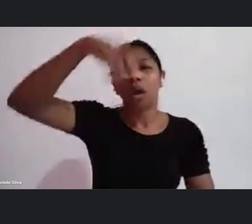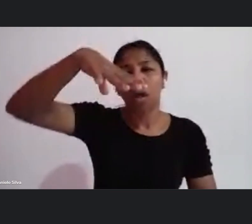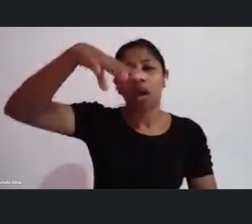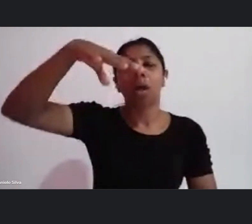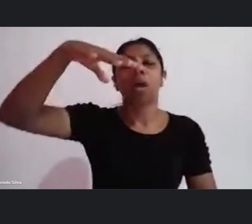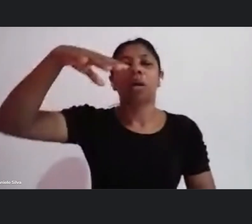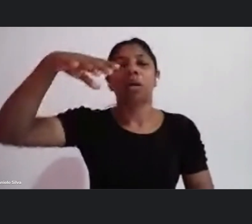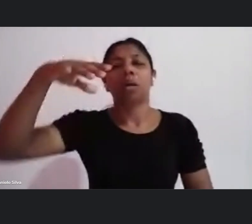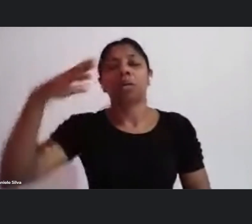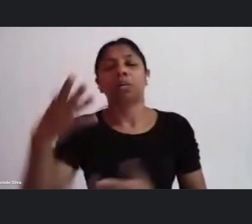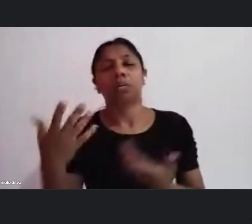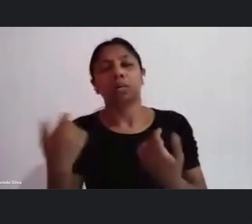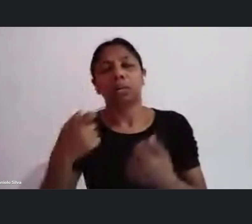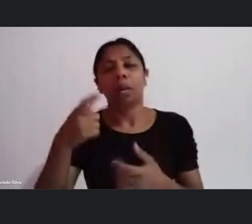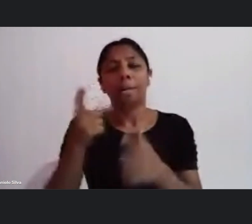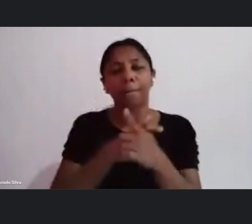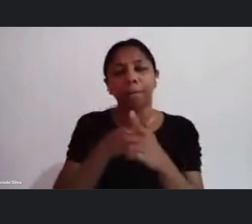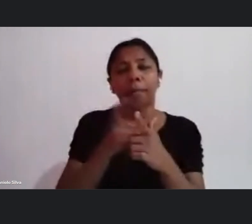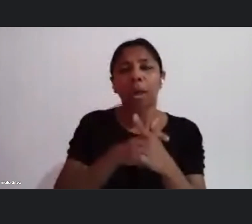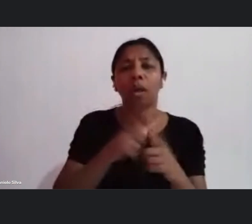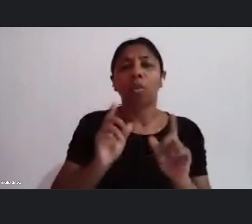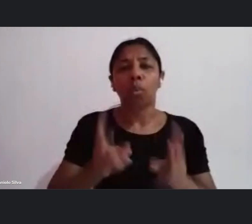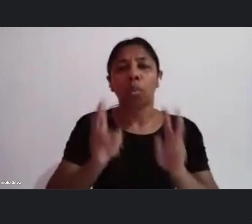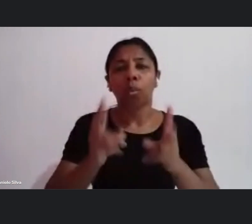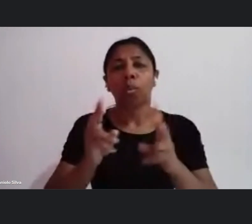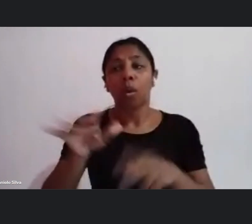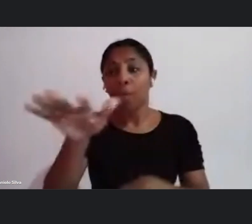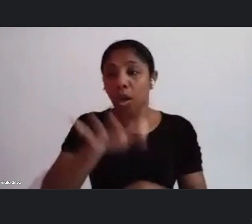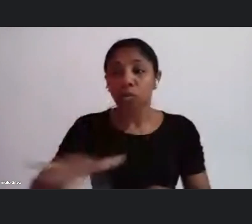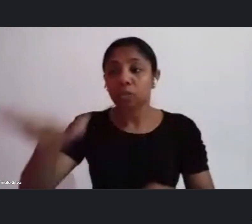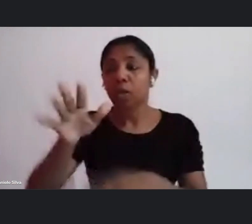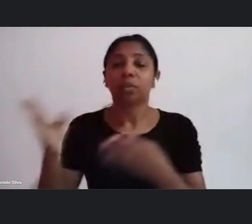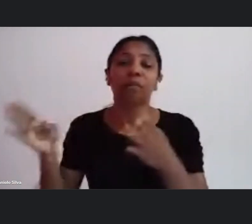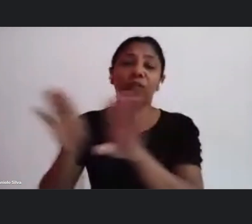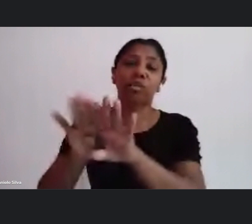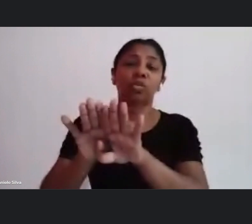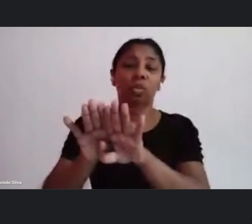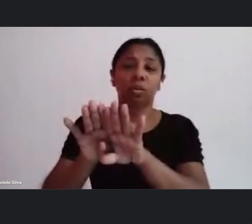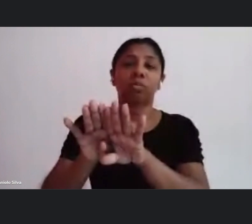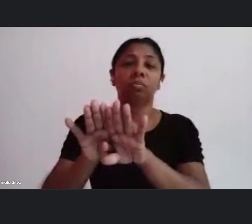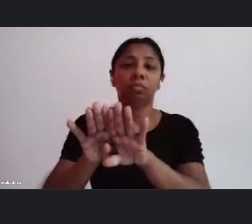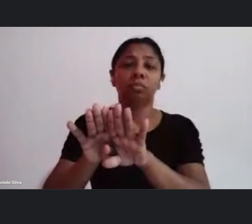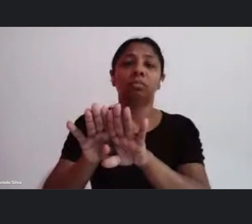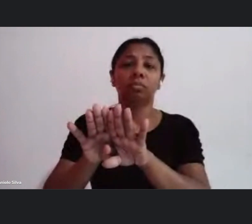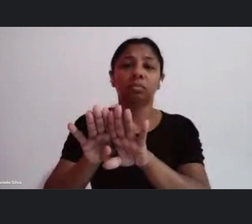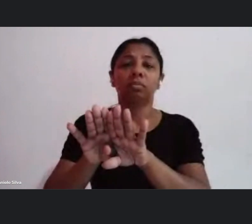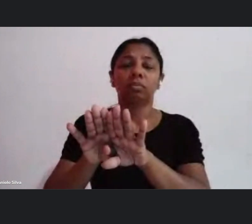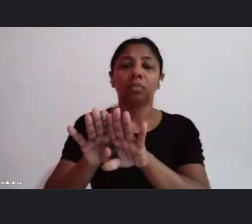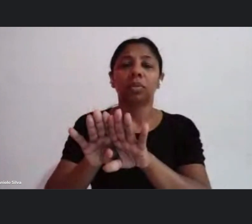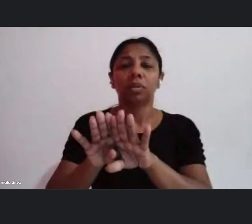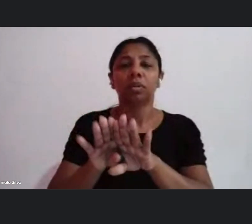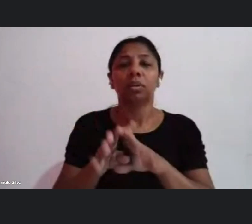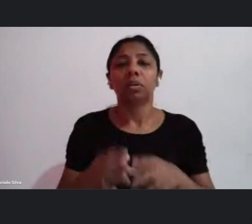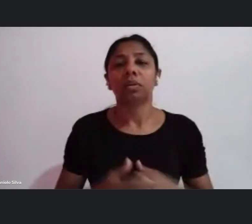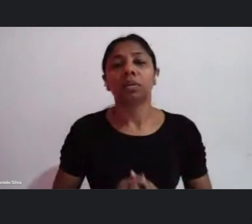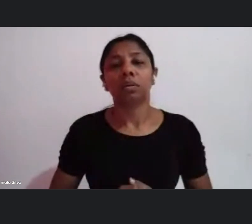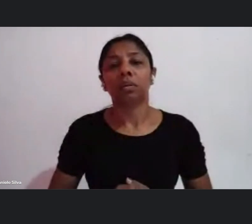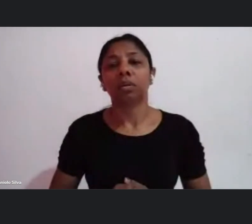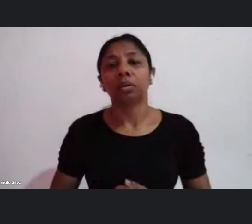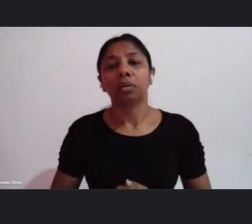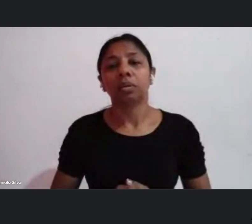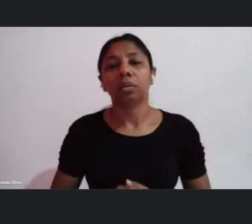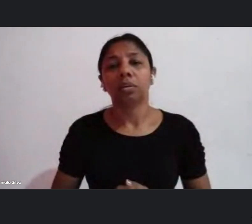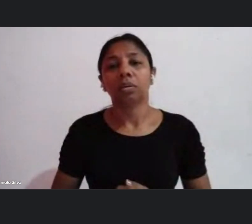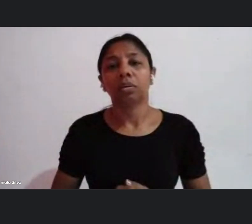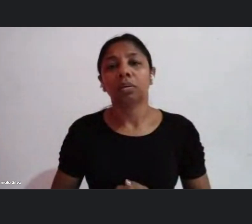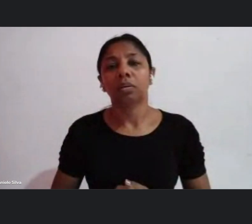diversas contas que eram constantes mas os espaços não estavam funcionando então o recurso era para poder montar o lugar ativo